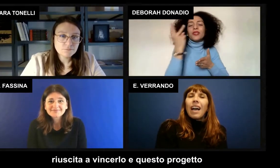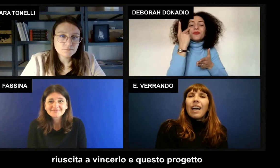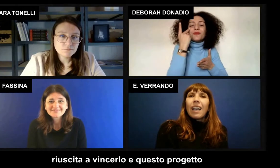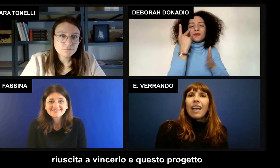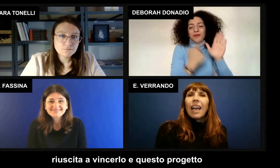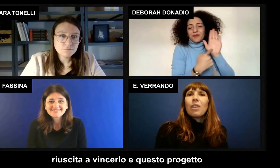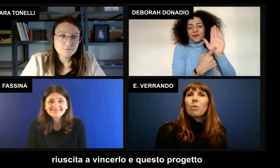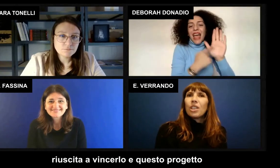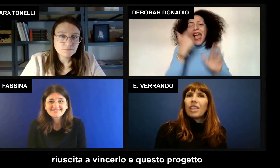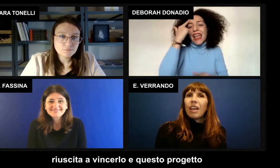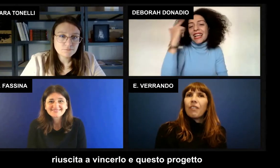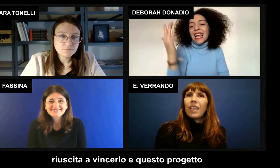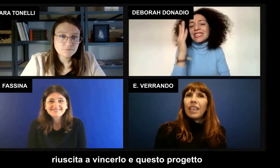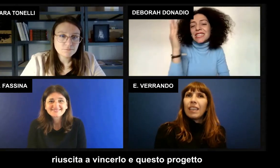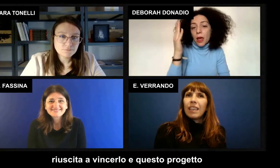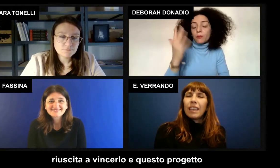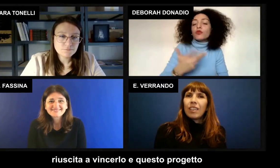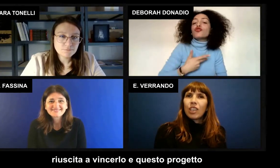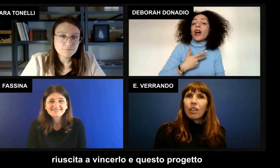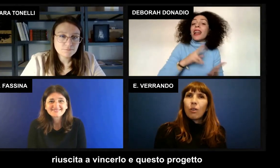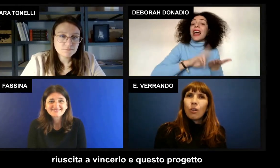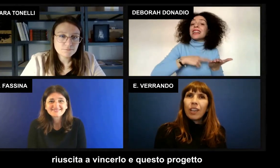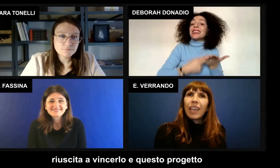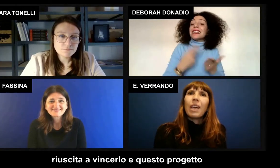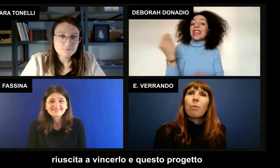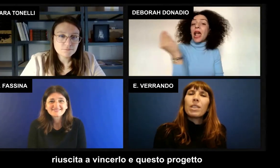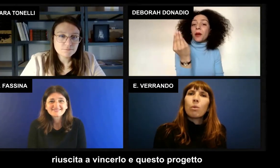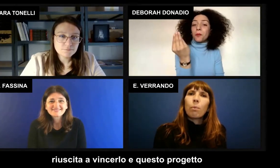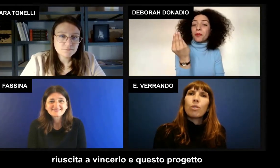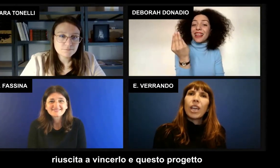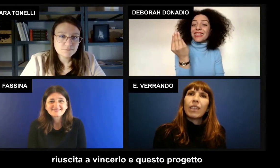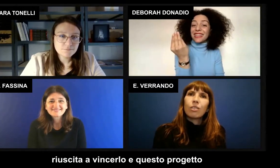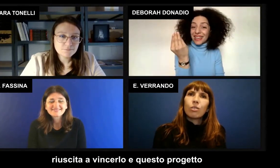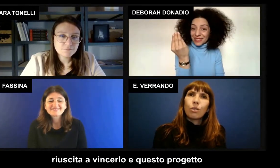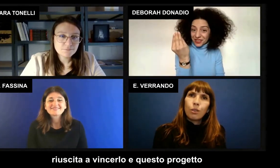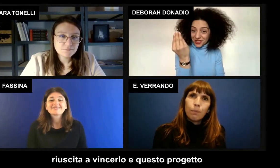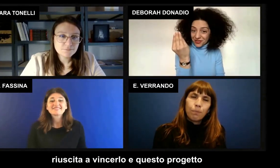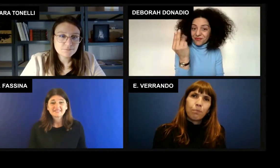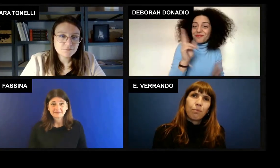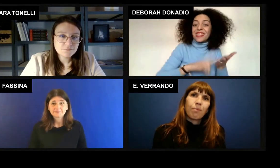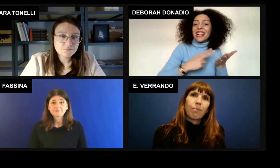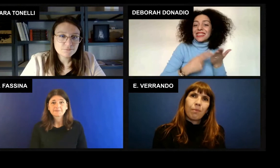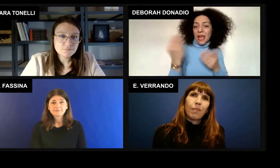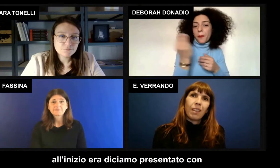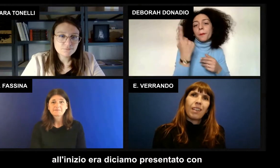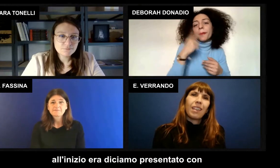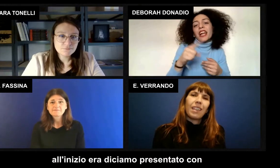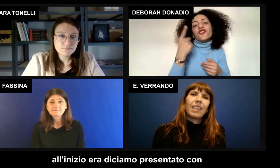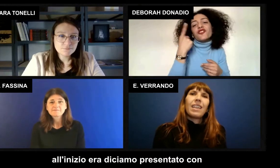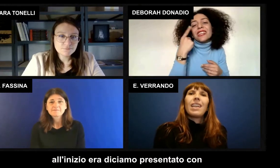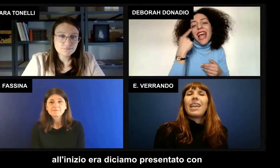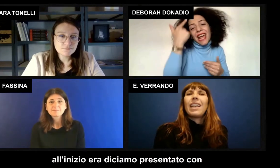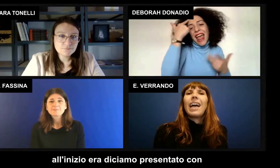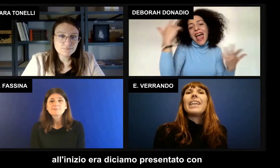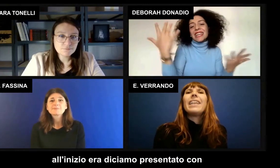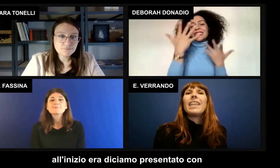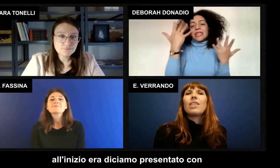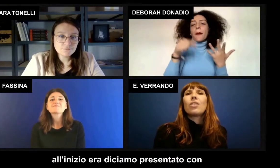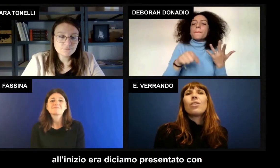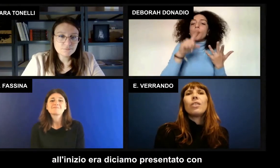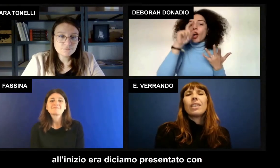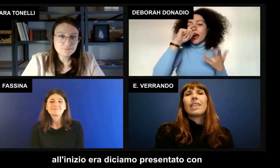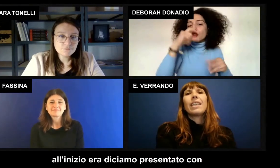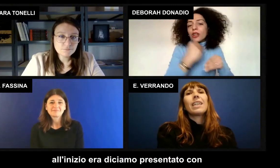è riuscita a vincerlo e questo progetto all